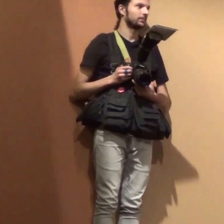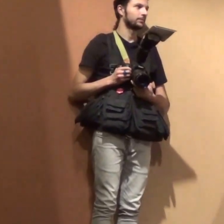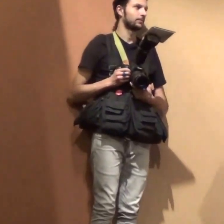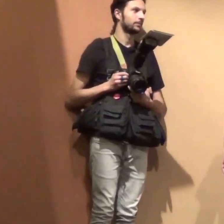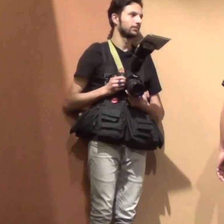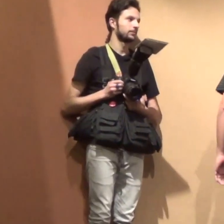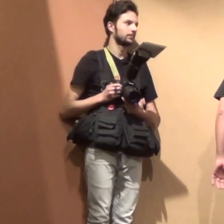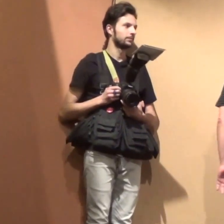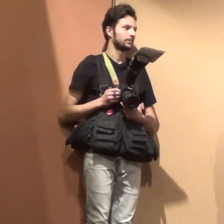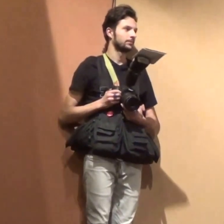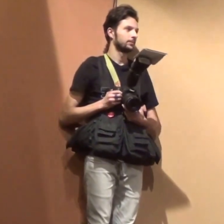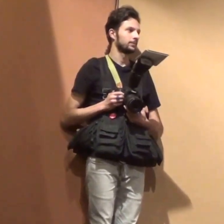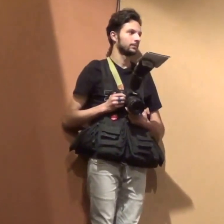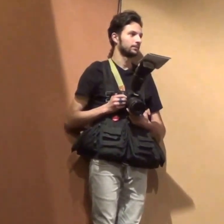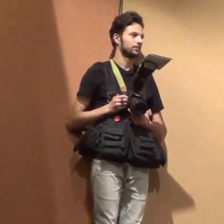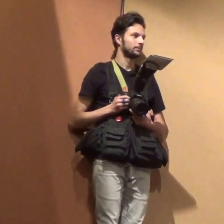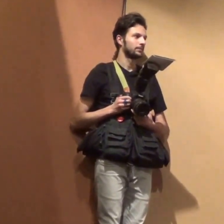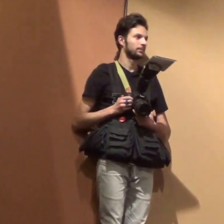Aplausos